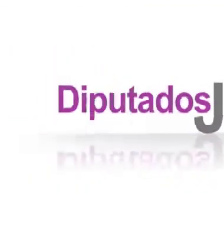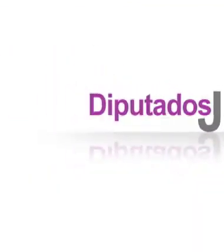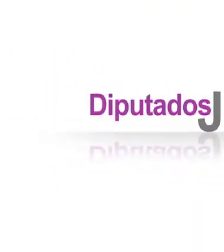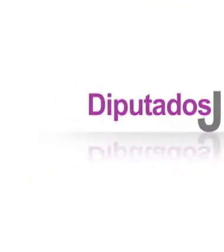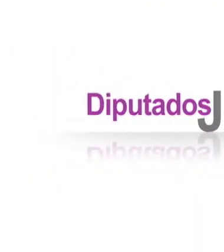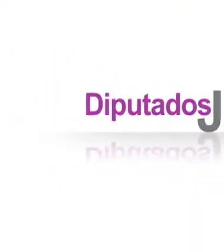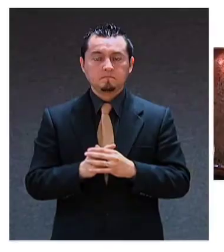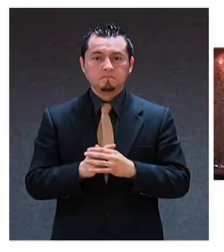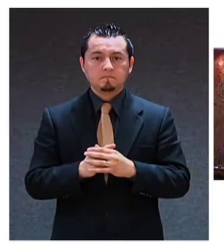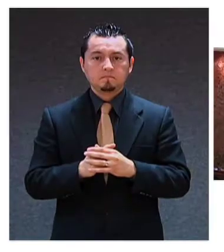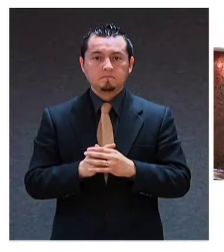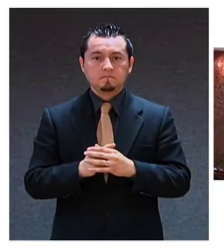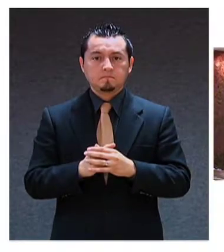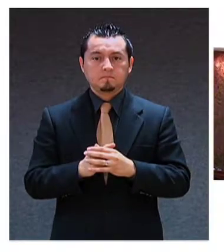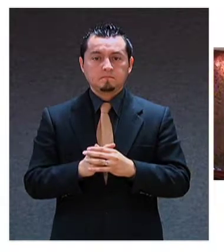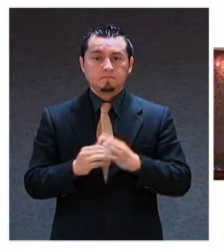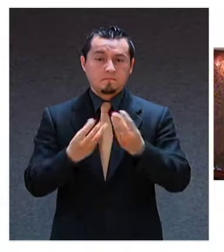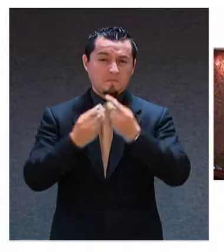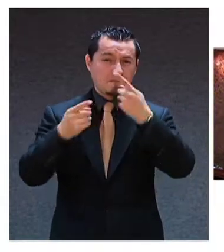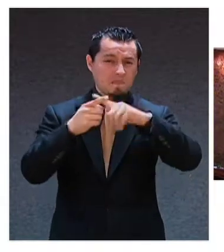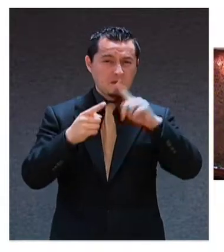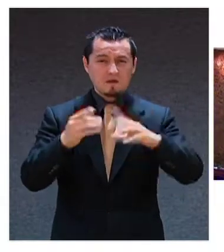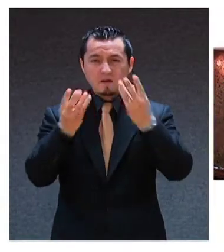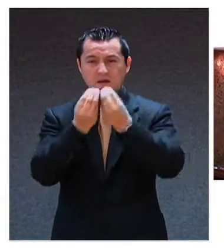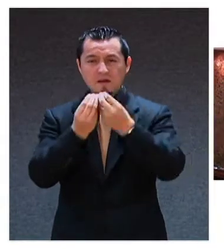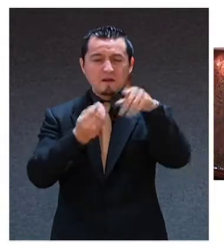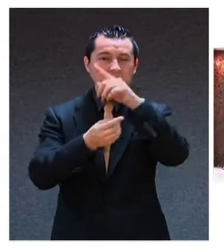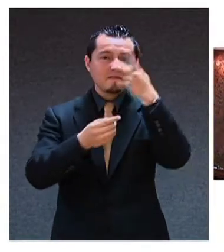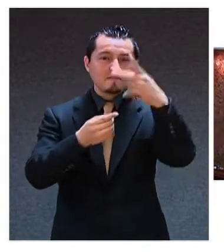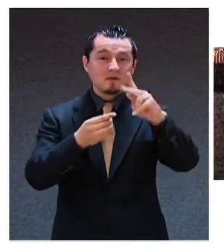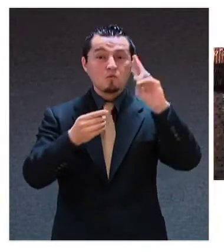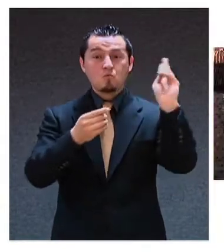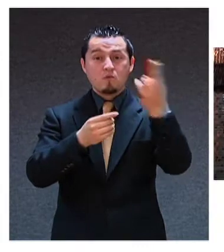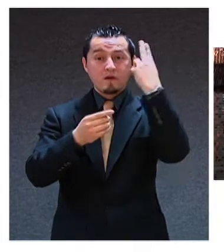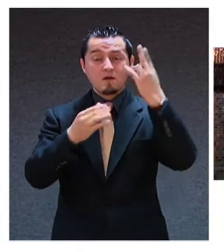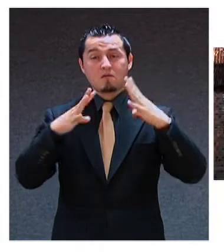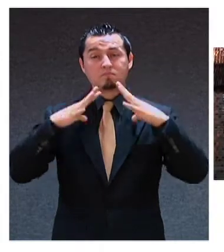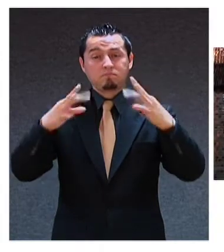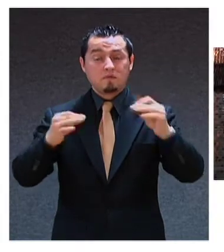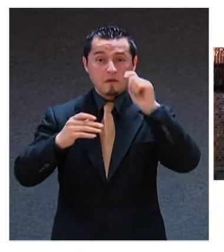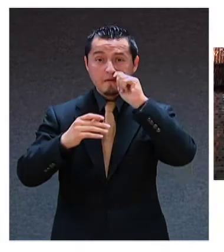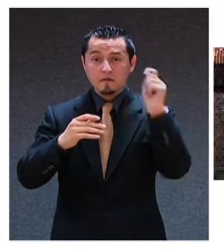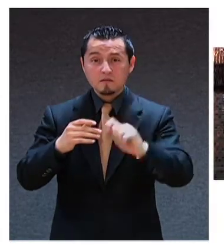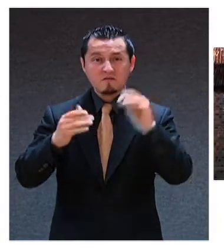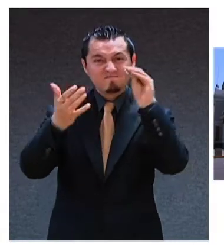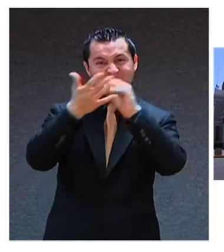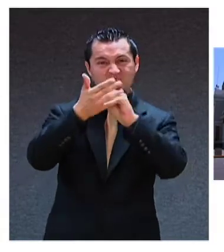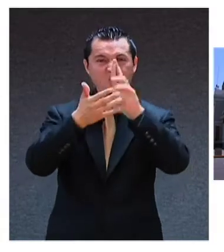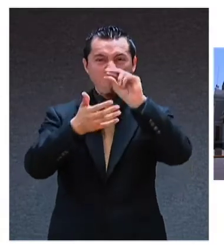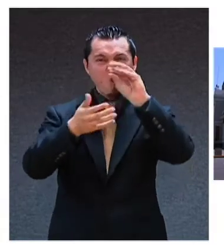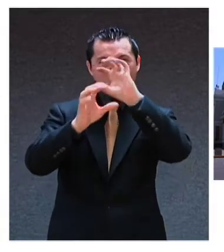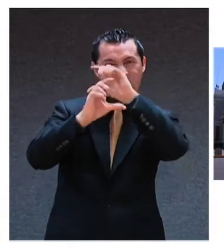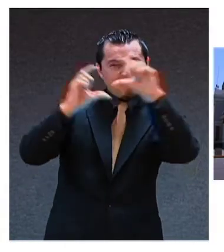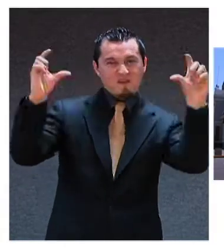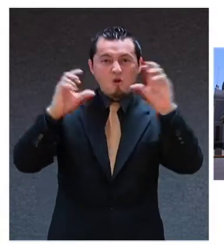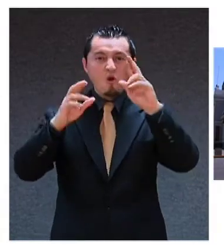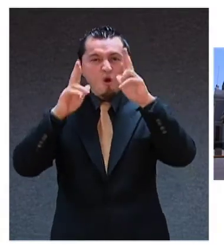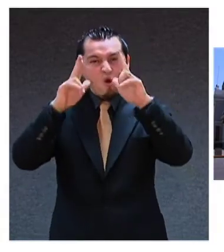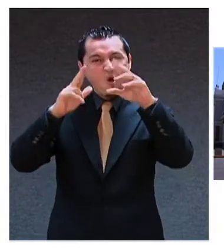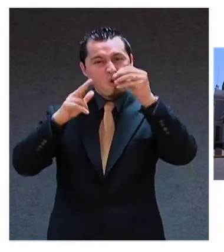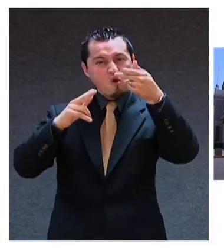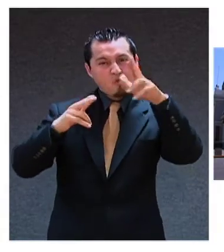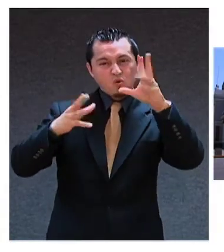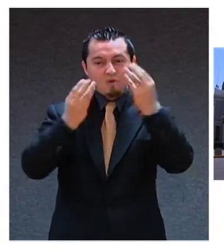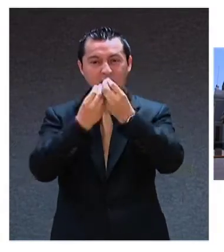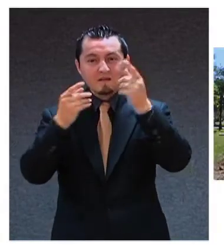Diputados Jalisco La leyenda benemérita Universidad de Guadalajara fue inscrita en letras doradas en el recinto del Congreso del Estado. Honor y reconocimiento que hicieron